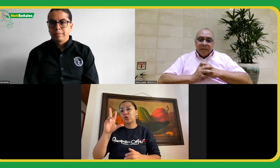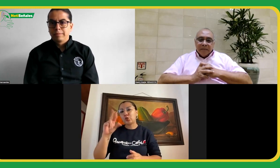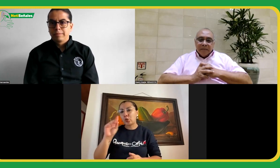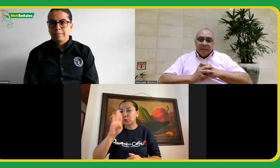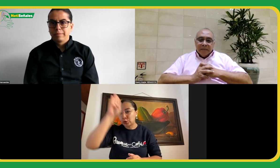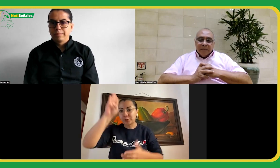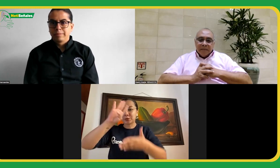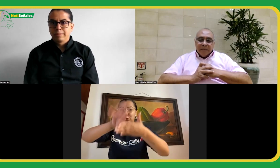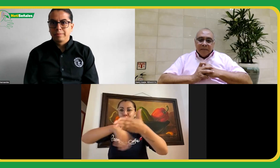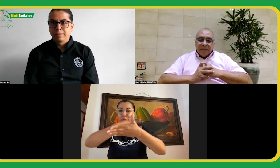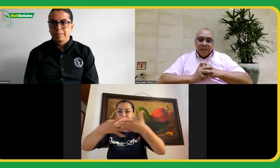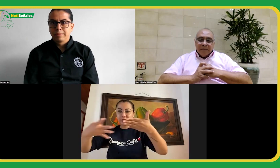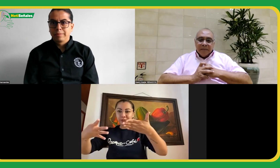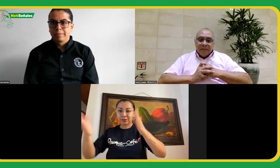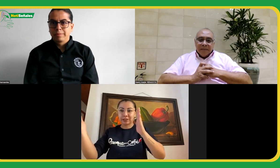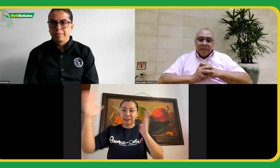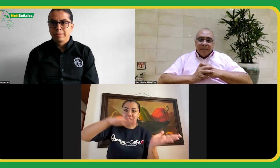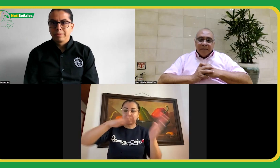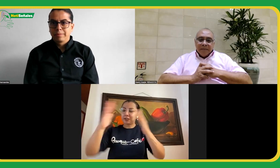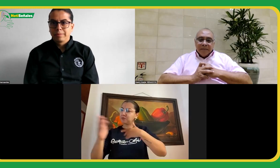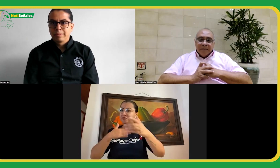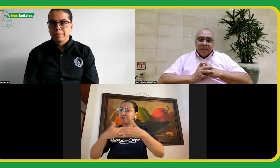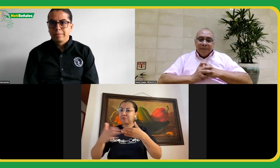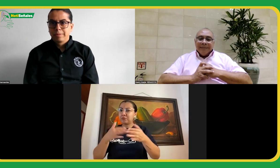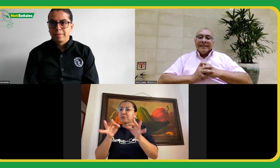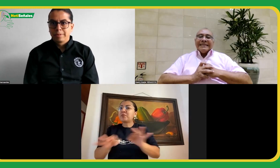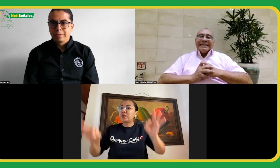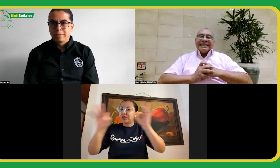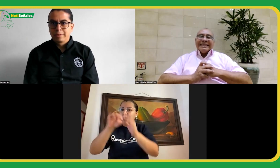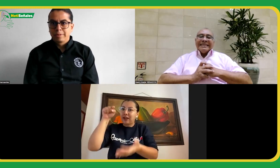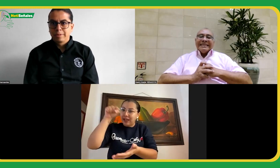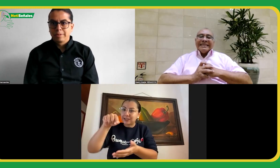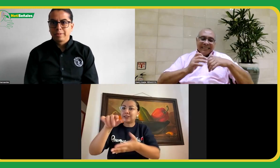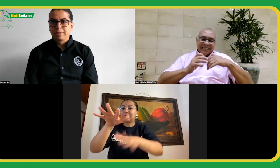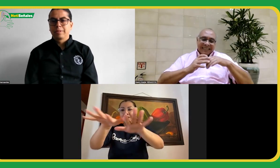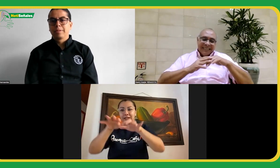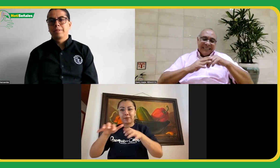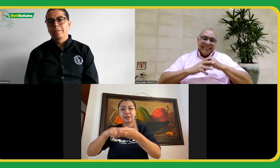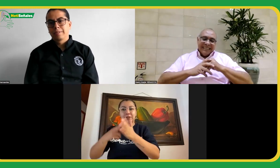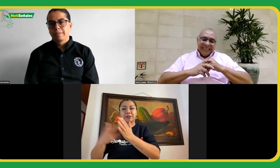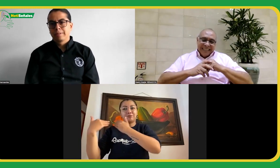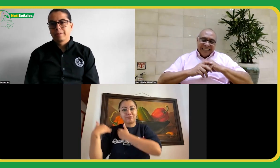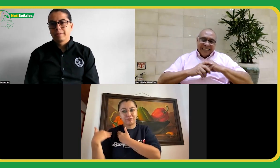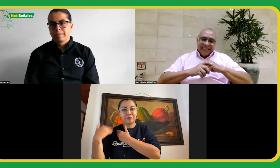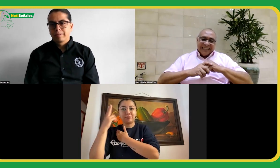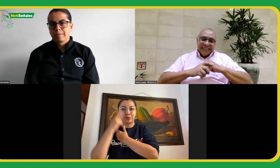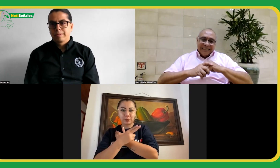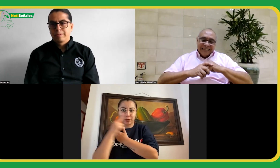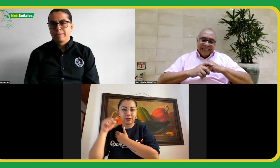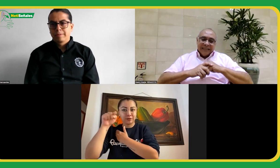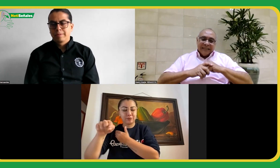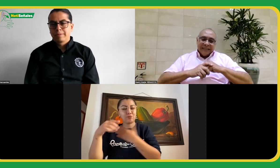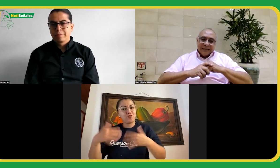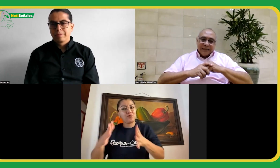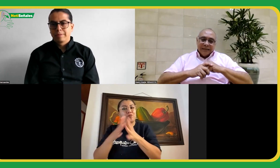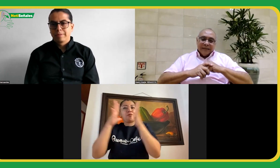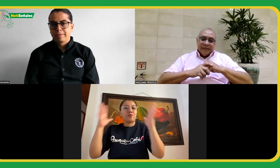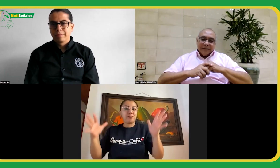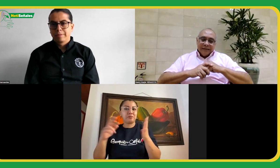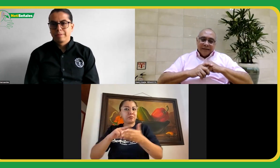de la diferencia horaria, que no estábamos acostumbrados a esas horas, pero nos adaptamos sin problema. Teníamos la gran responsabilidad y